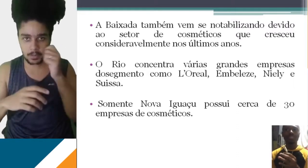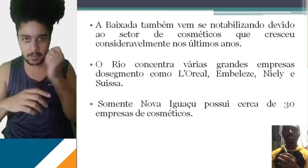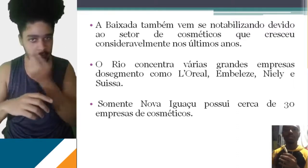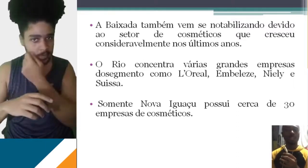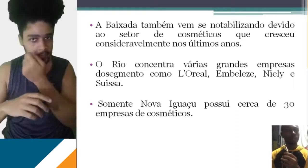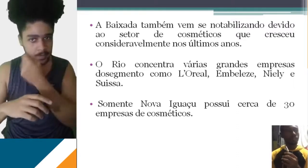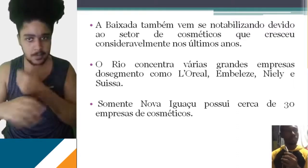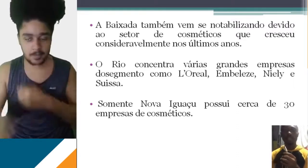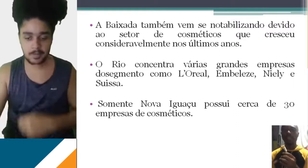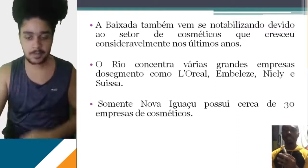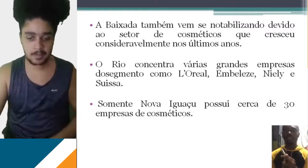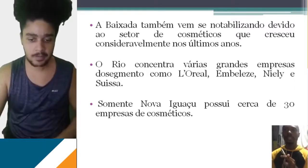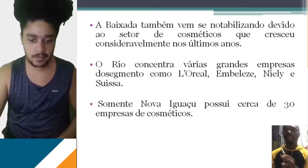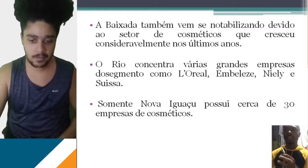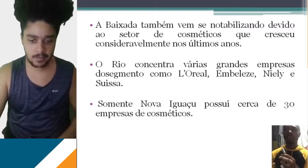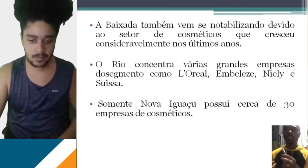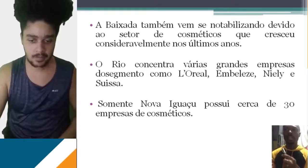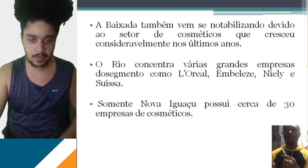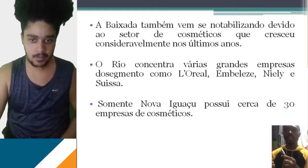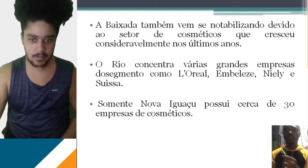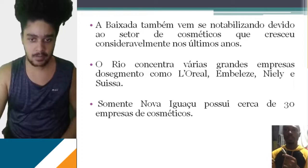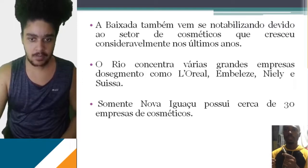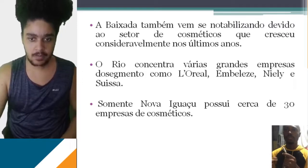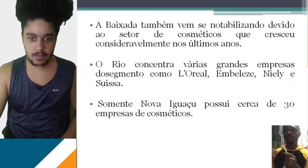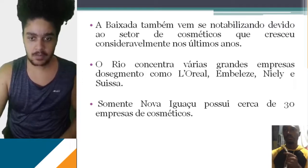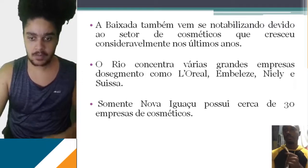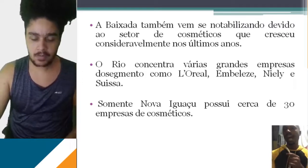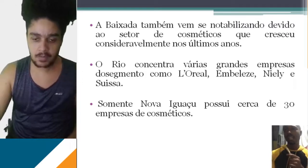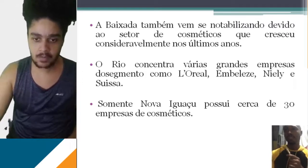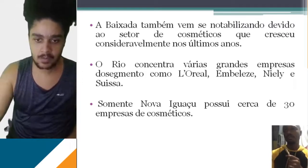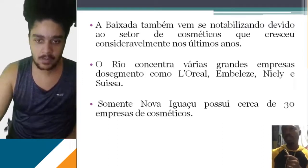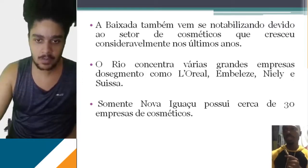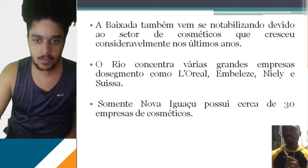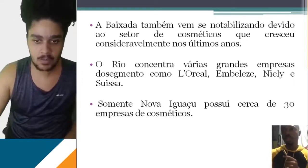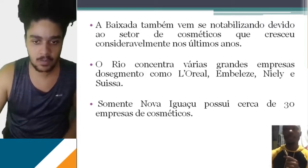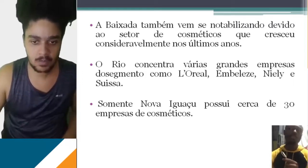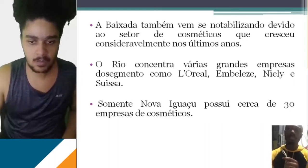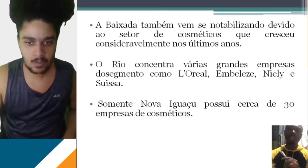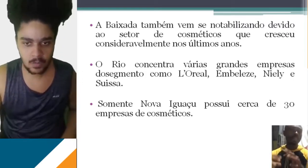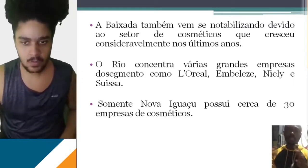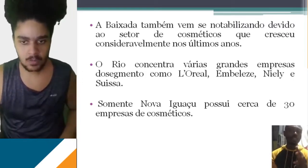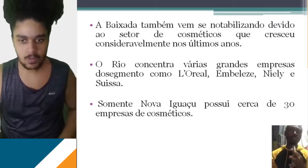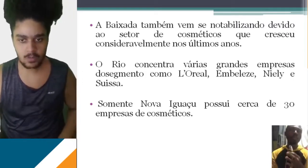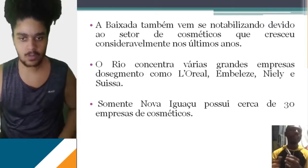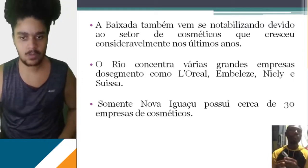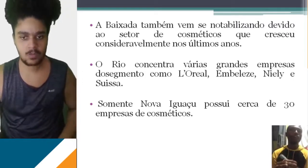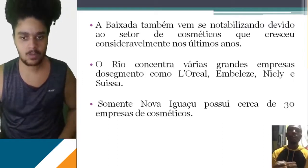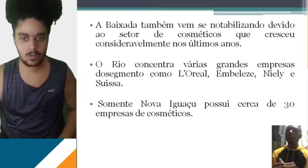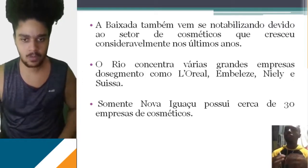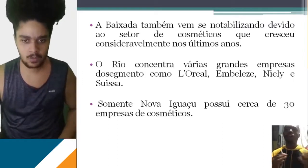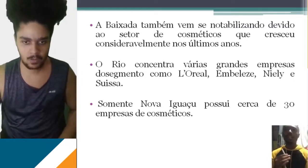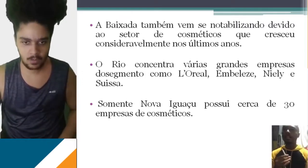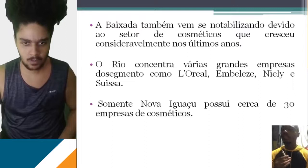Então, a distribuição industrial no Rio de Janeiro, ela é assim. Ela não tem, como pode dizer assim, um parque físico só para isso. Ela se distribui no